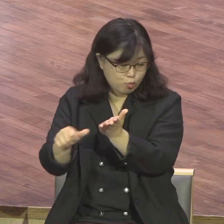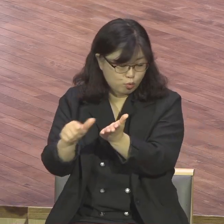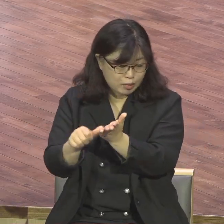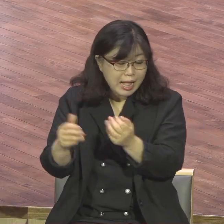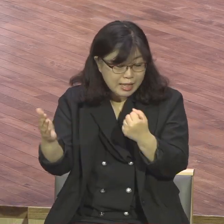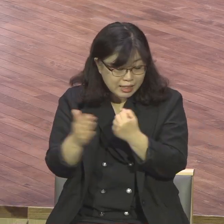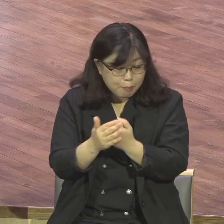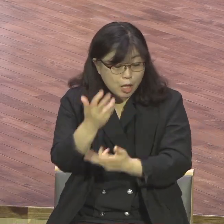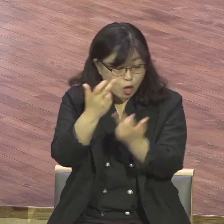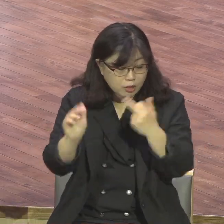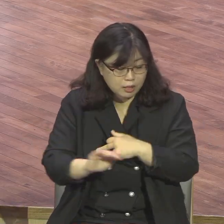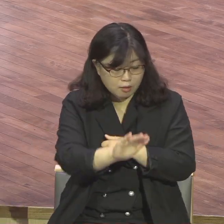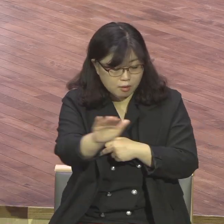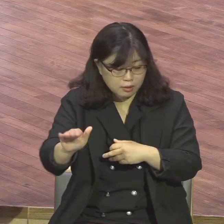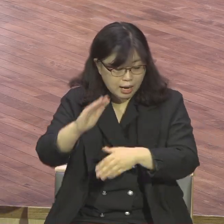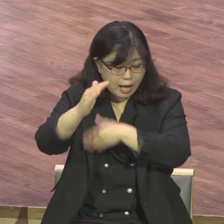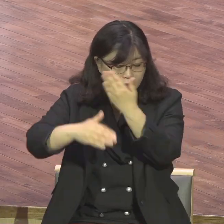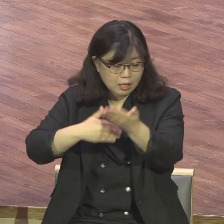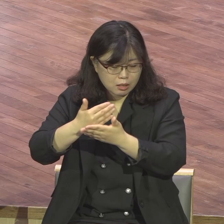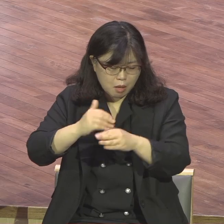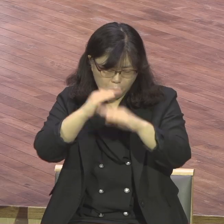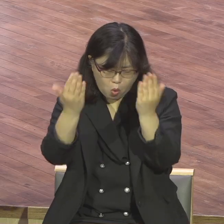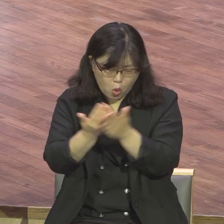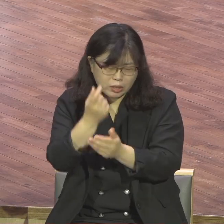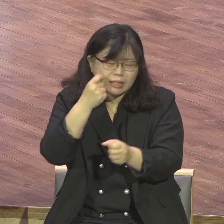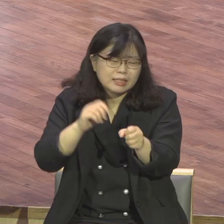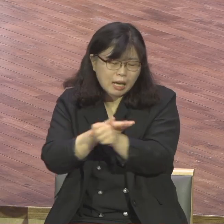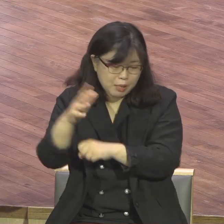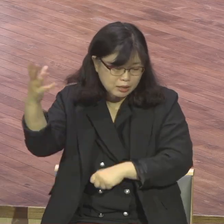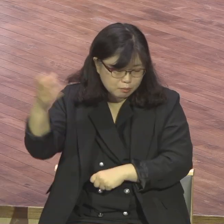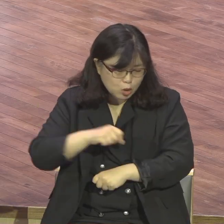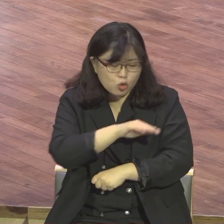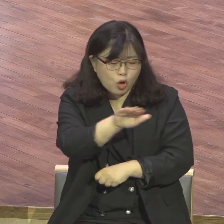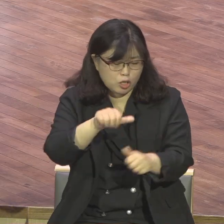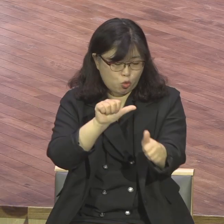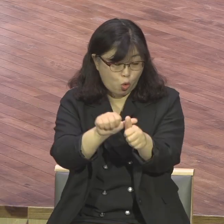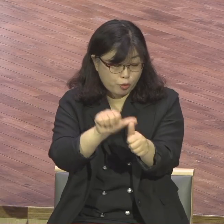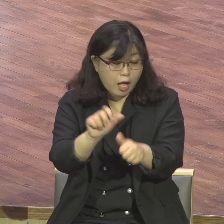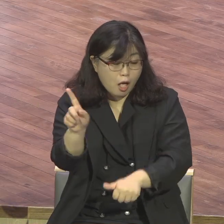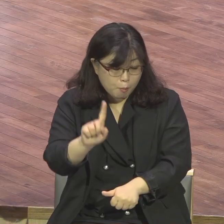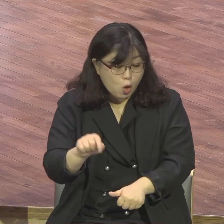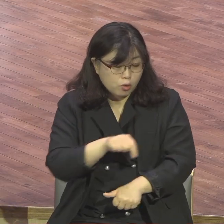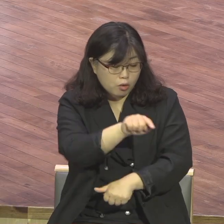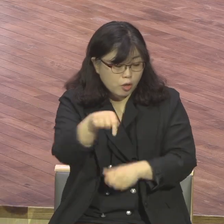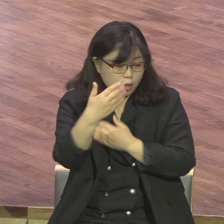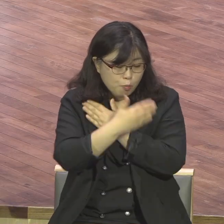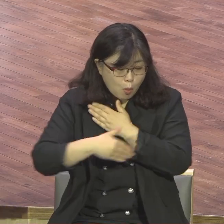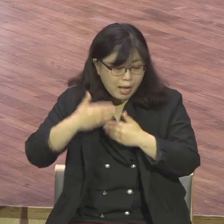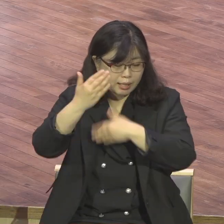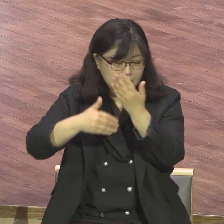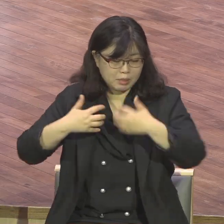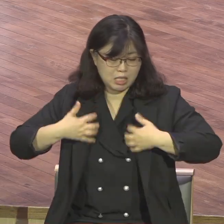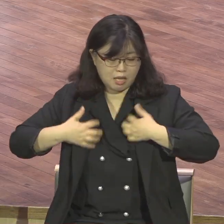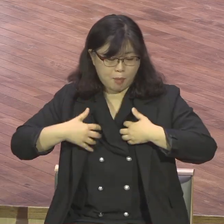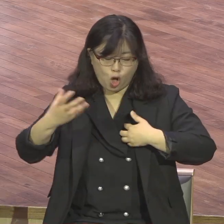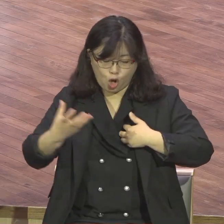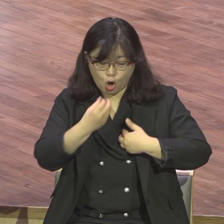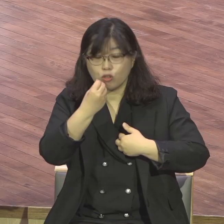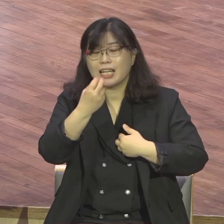자비하심으로 너희를 권하노니 너희 몸을 하나님이 기뻐하시는 거룩한 산재물으로 드리라